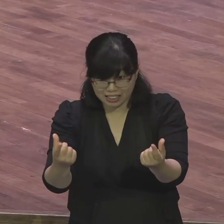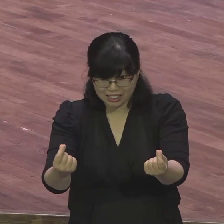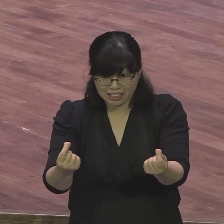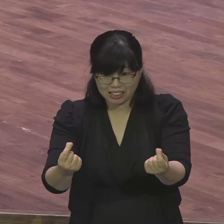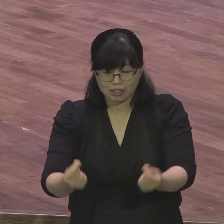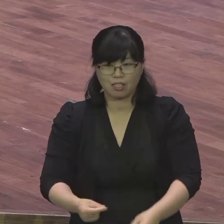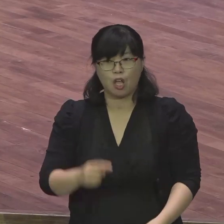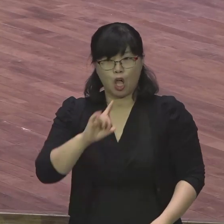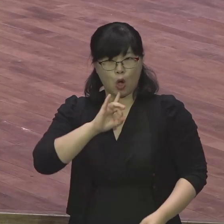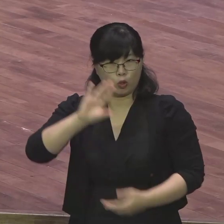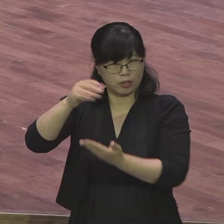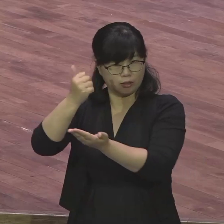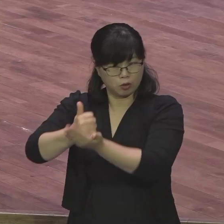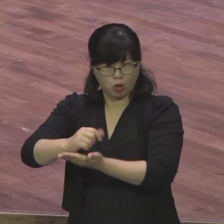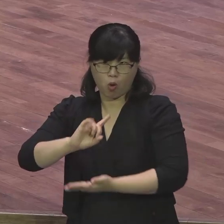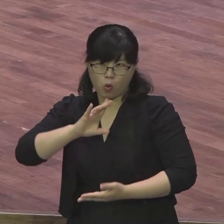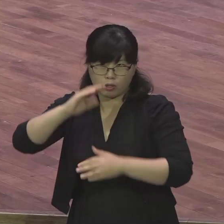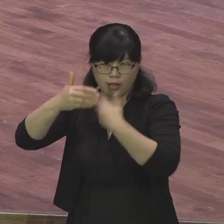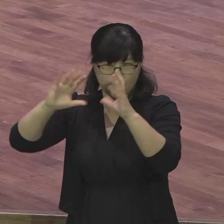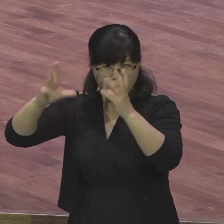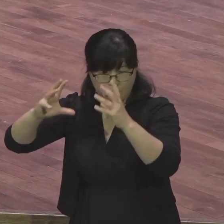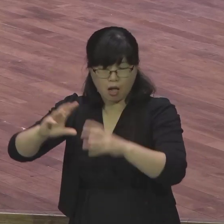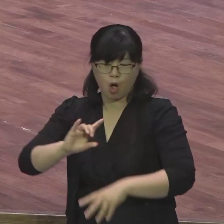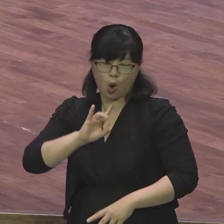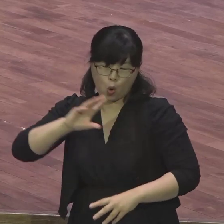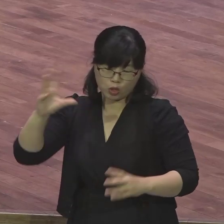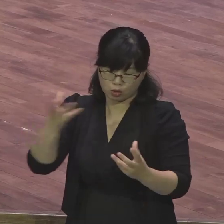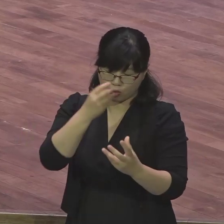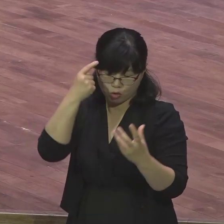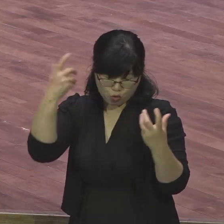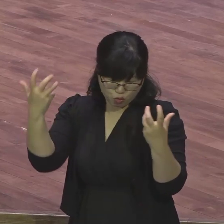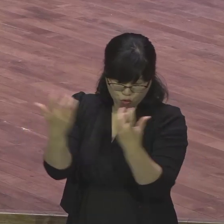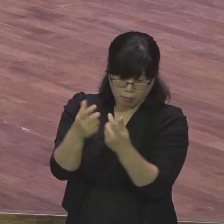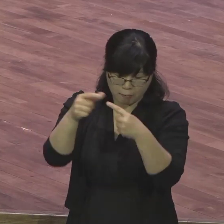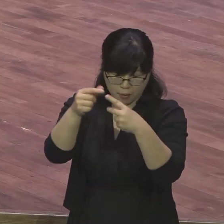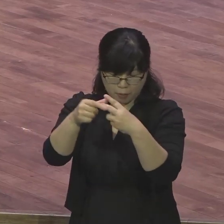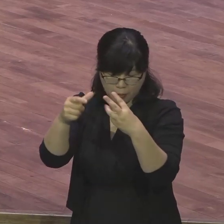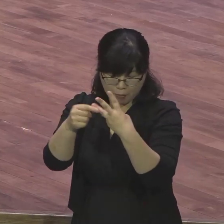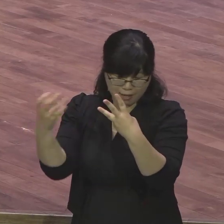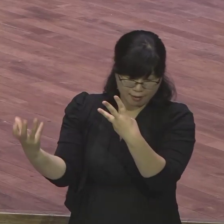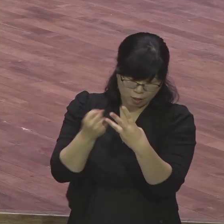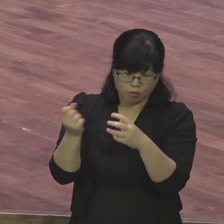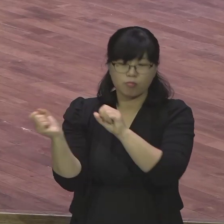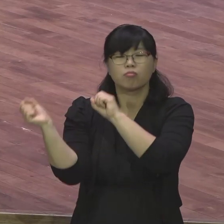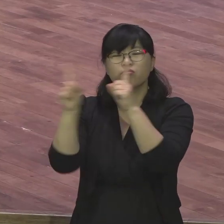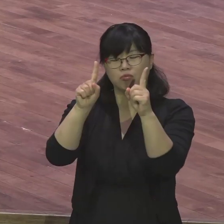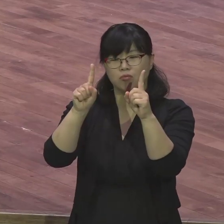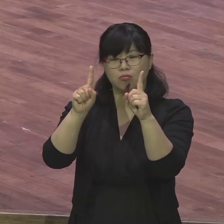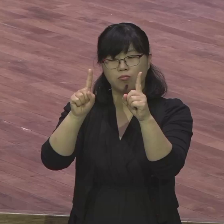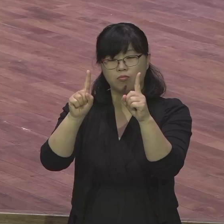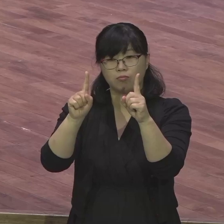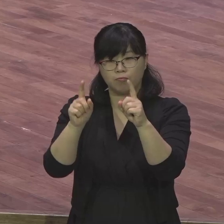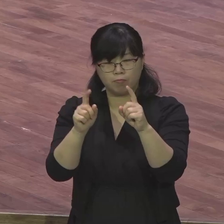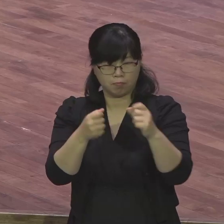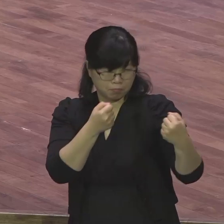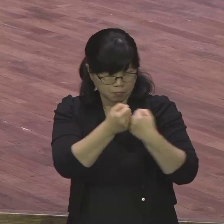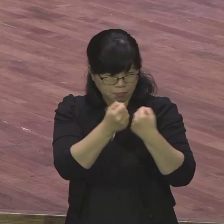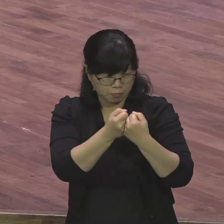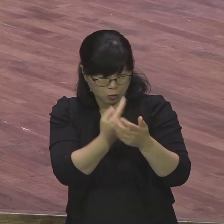찬송처럼 싸우는 거예요 싸우는 거예요 영적 싸움으로 싸우는 거예요 사람하고 싸우지 말고 어떻게 하면 성령이 너 받느냐